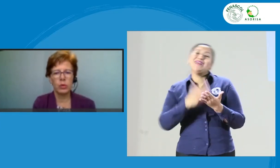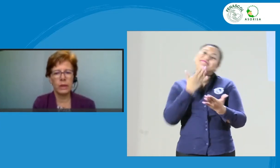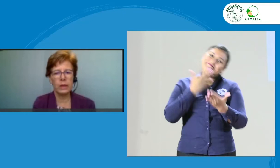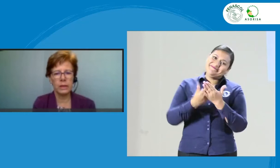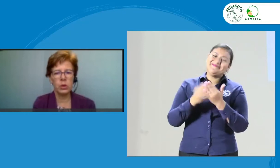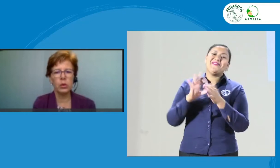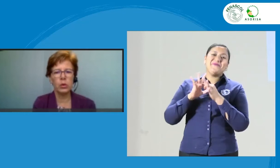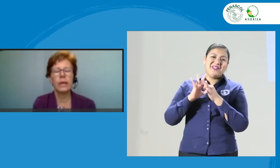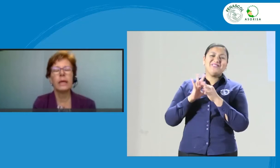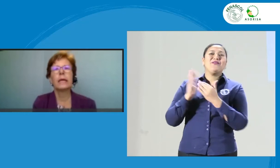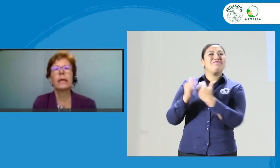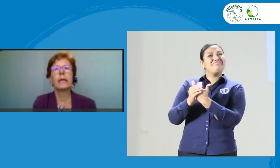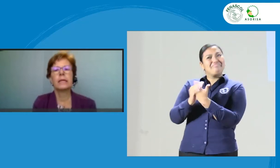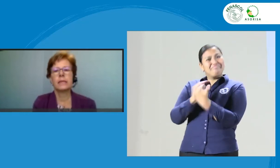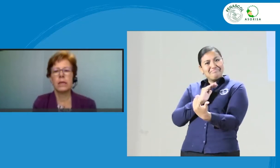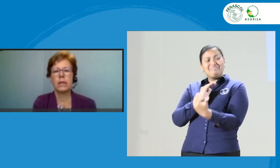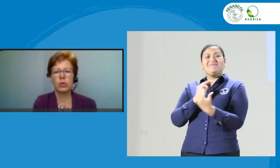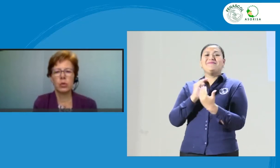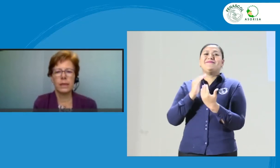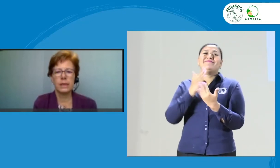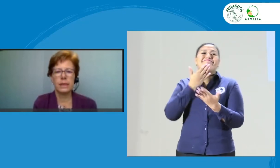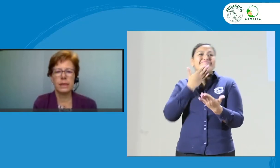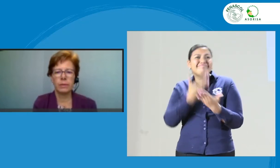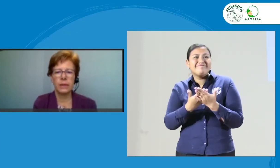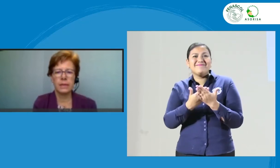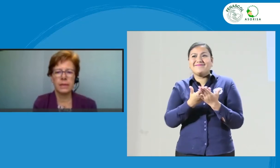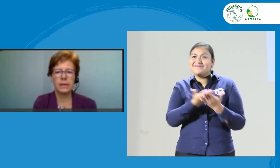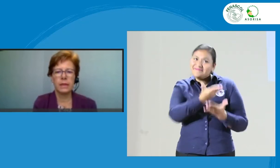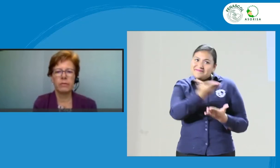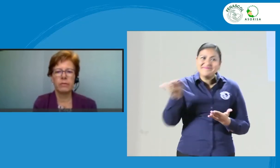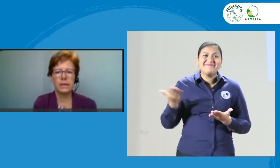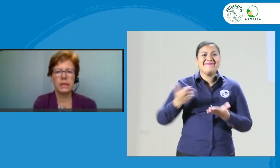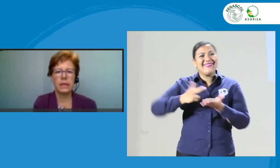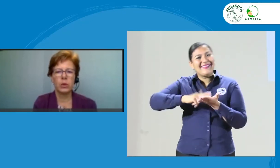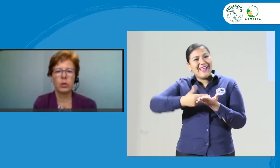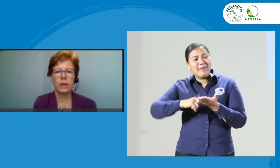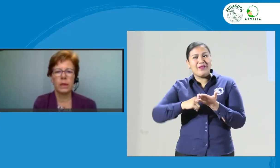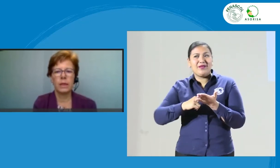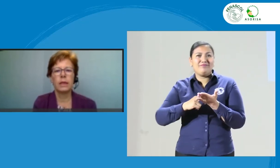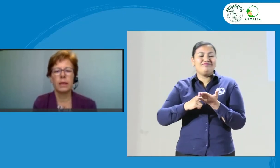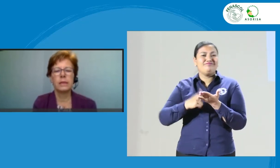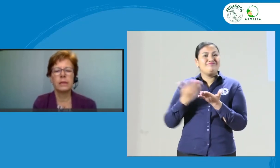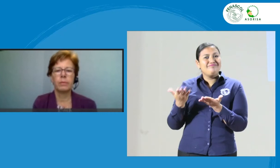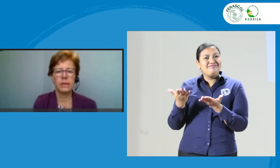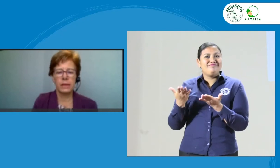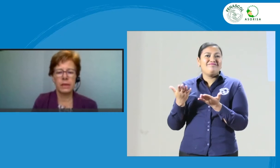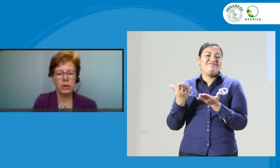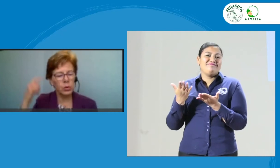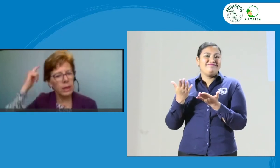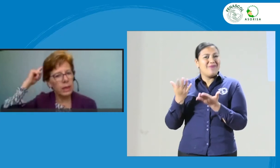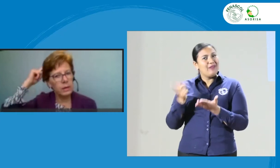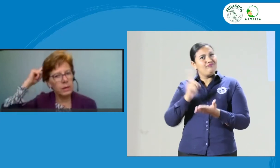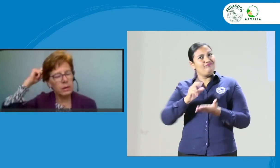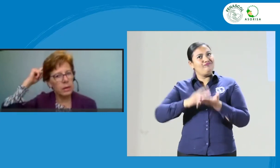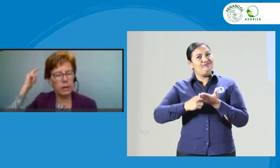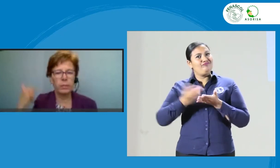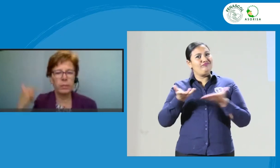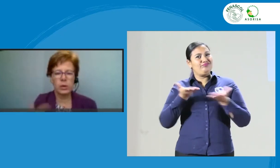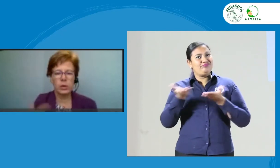invitación. Gracias a los colegas intérpretes que están facilitando que esta presentación llegue a las personas